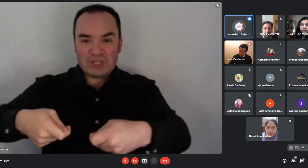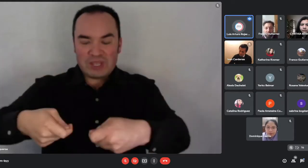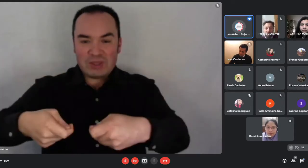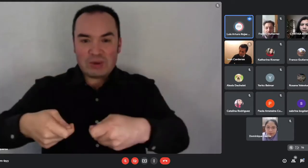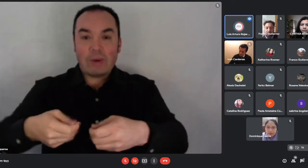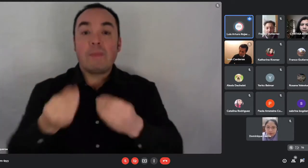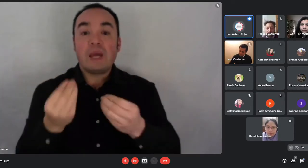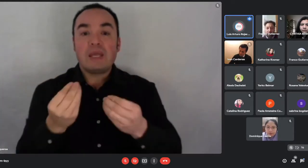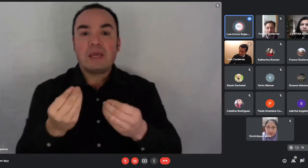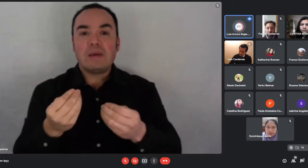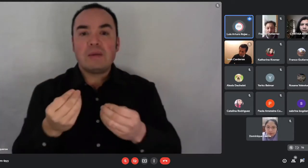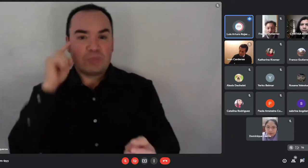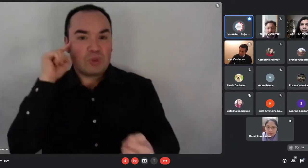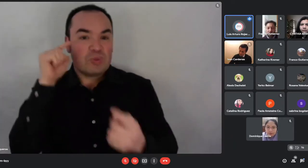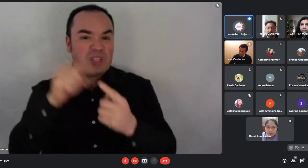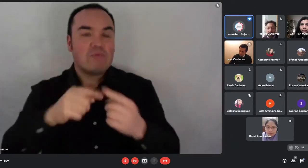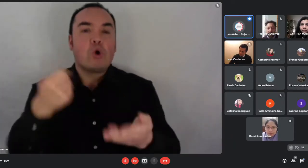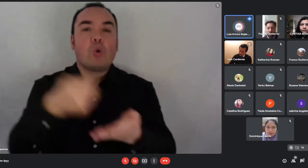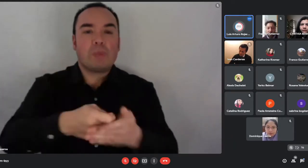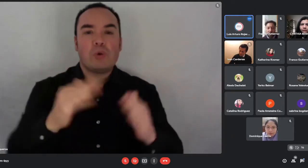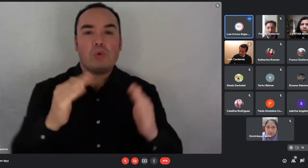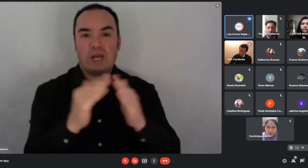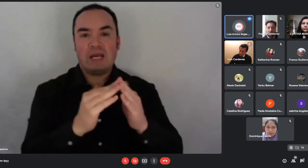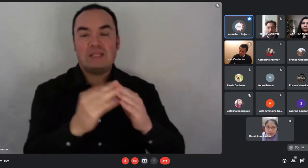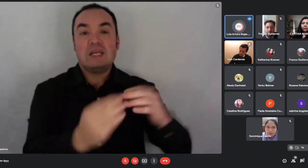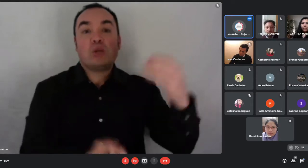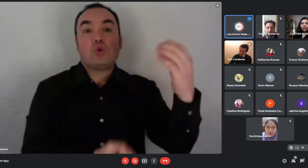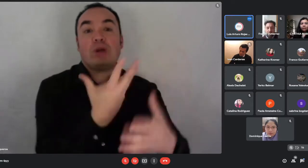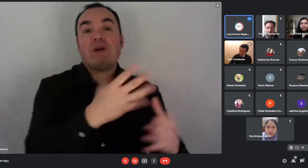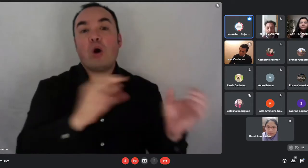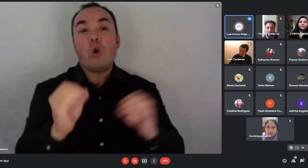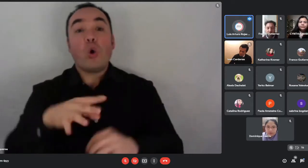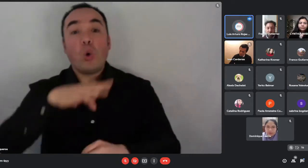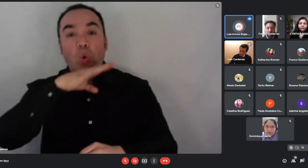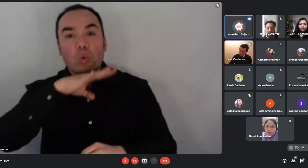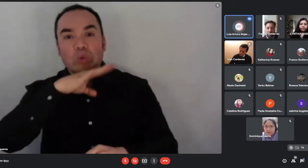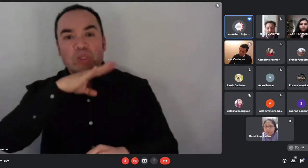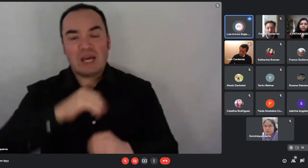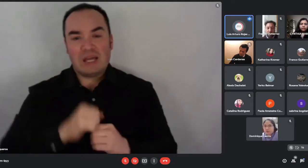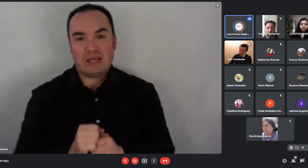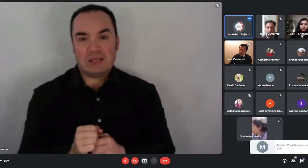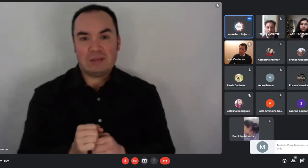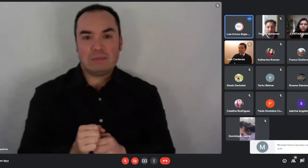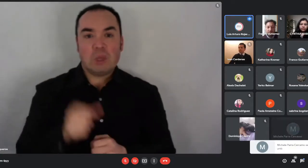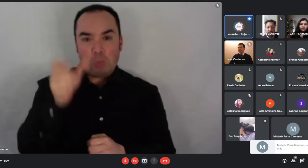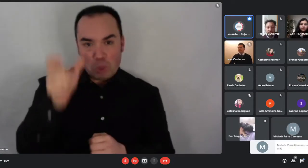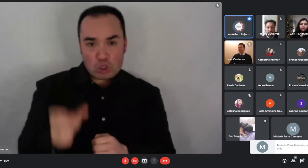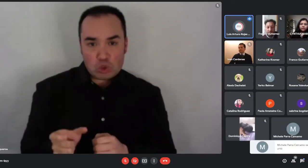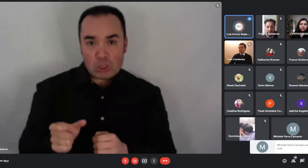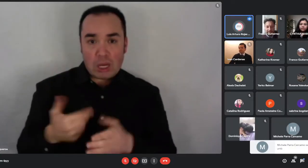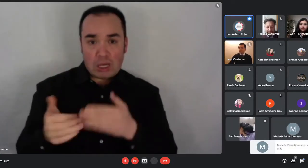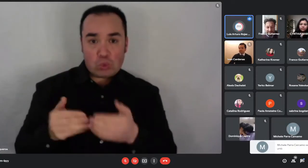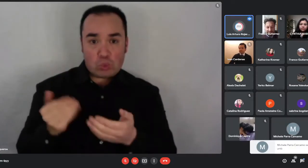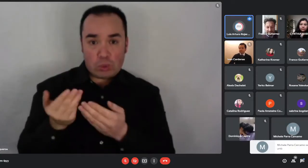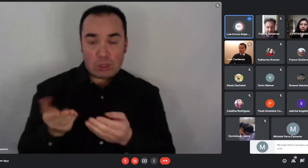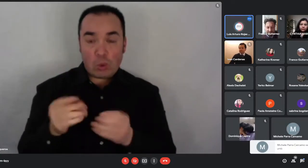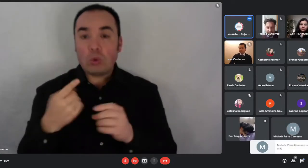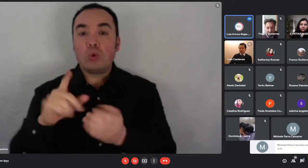o usada, sea esta en zona rural o en zona urbana. También, eventualmente, para quienes